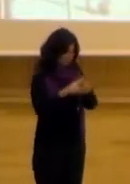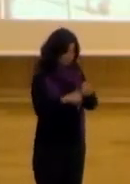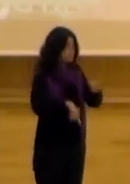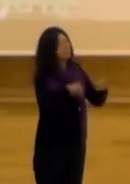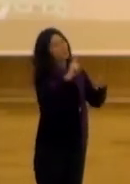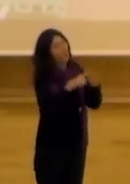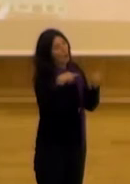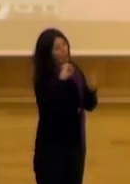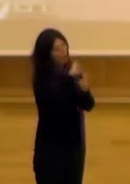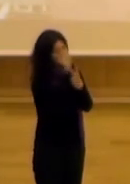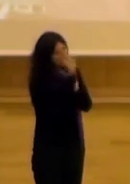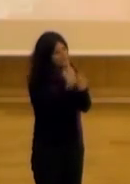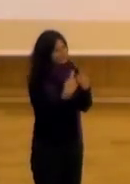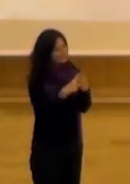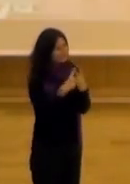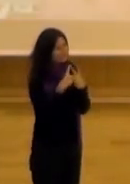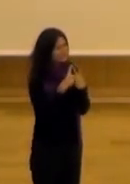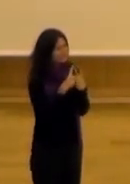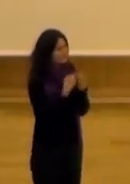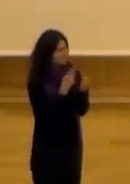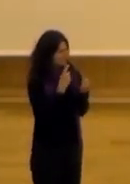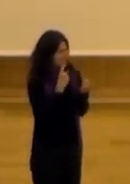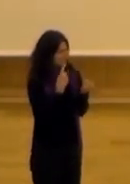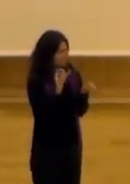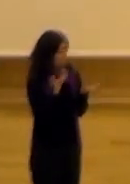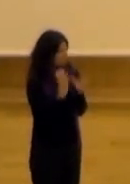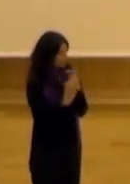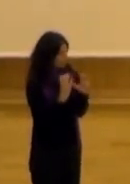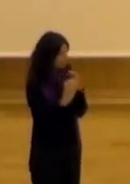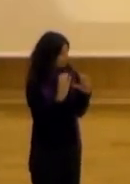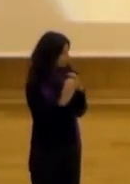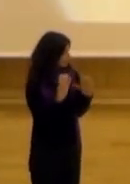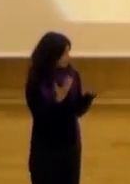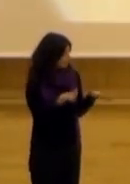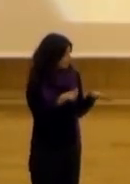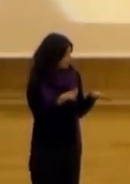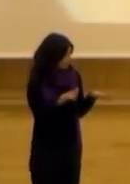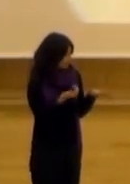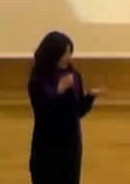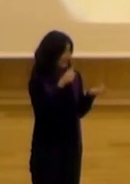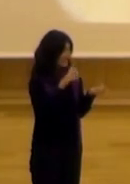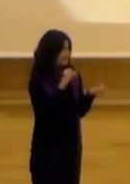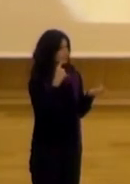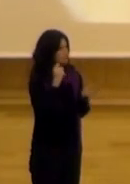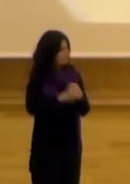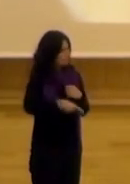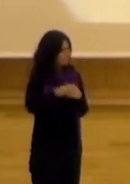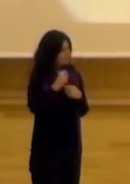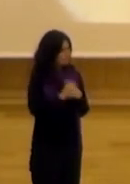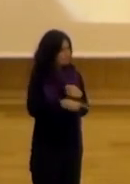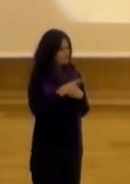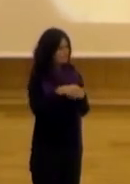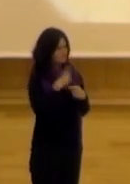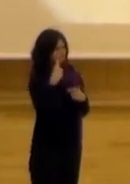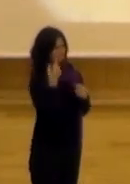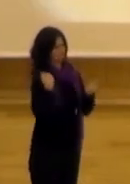Luego, otra de las preguntas que nos hacíamos era cómo se comunican. Y lo que veíamos era que al inicio siempre se replicaban los patrones de